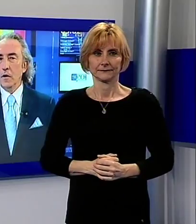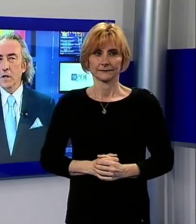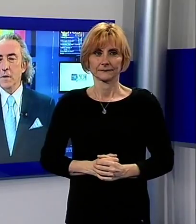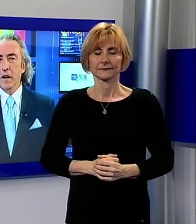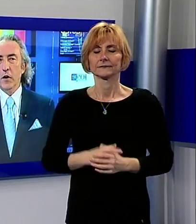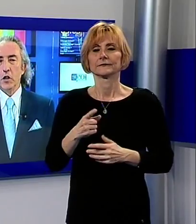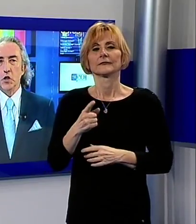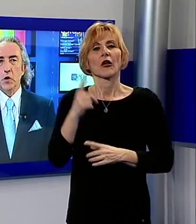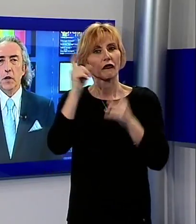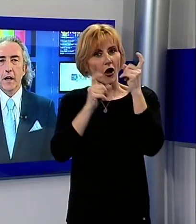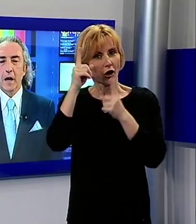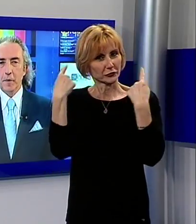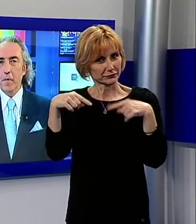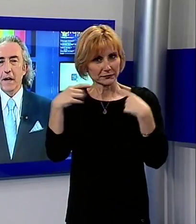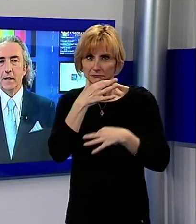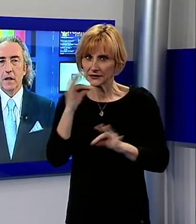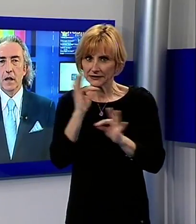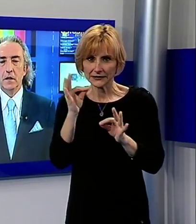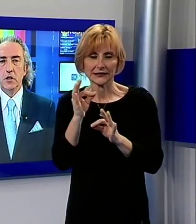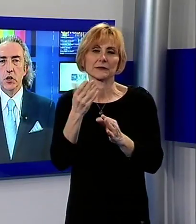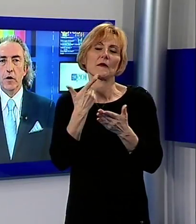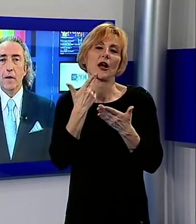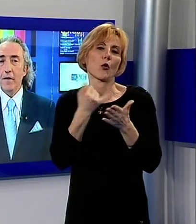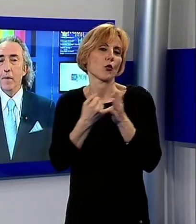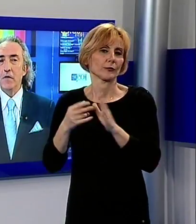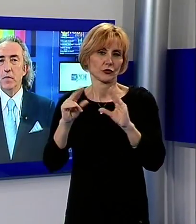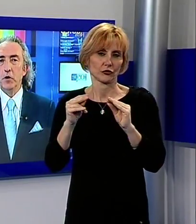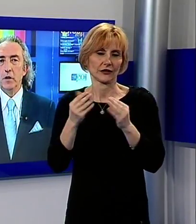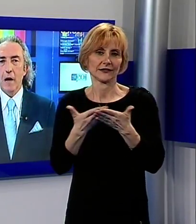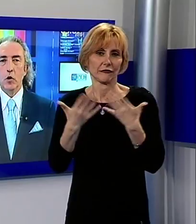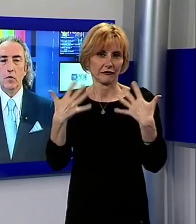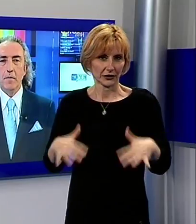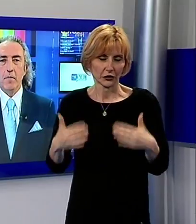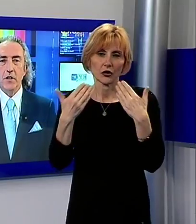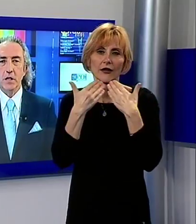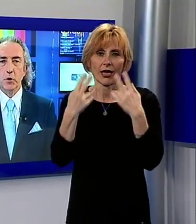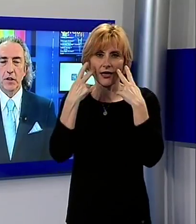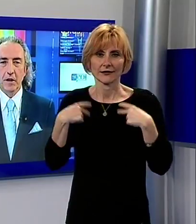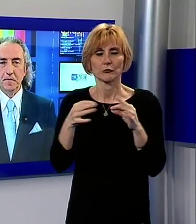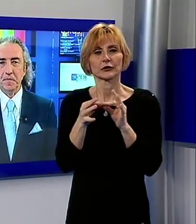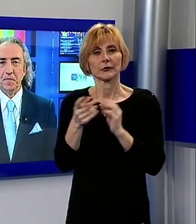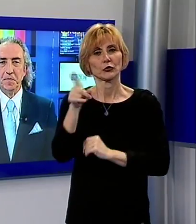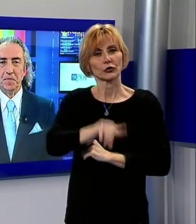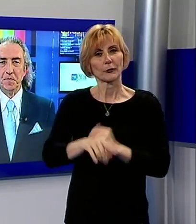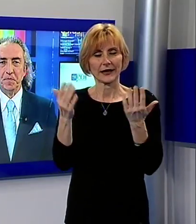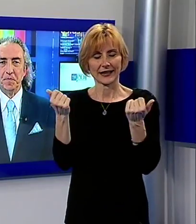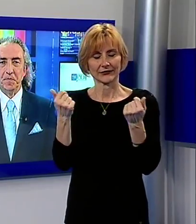E con queste belle foto si chiude la prima parte del TG9, una breve pausa e poi torniamo con un'ampia pagina sportiva.